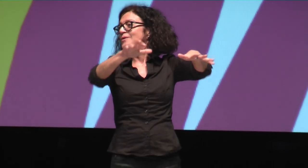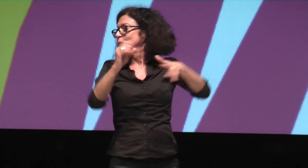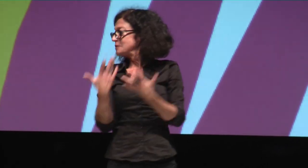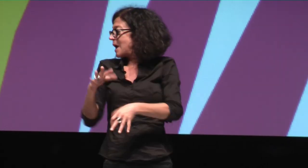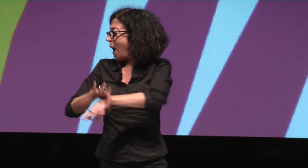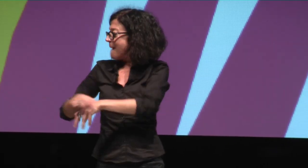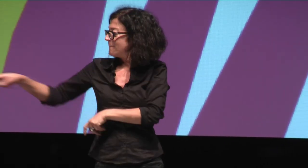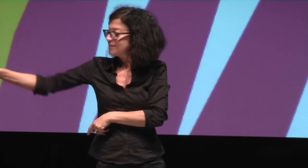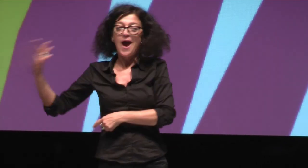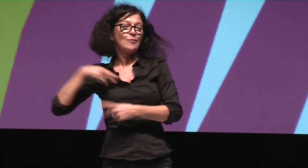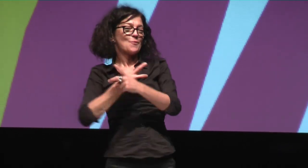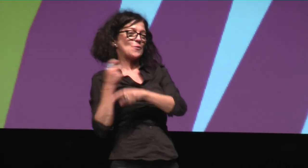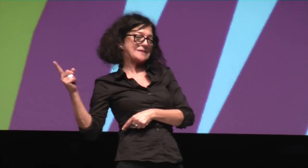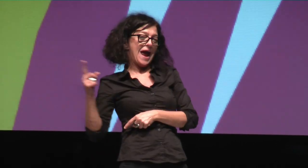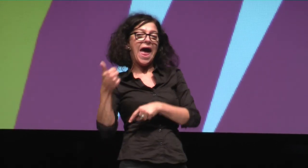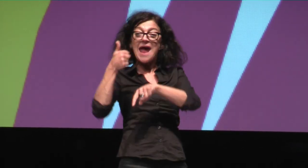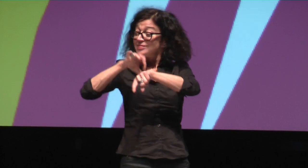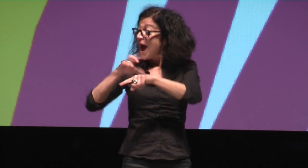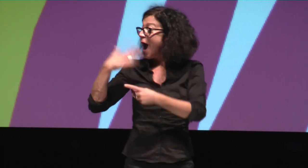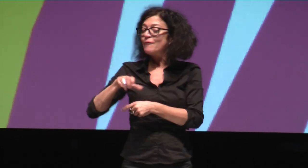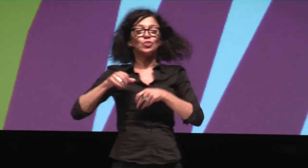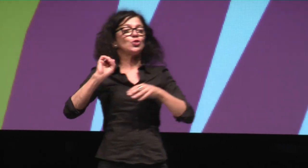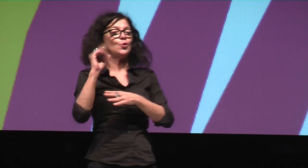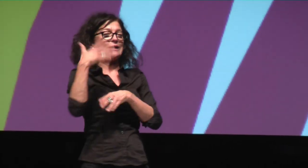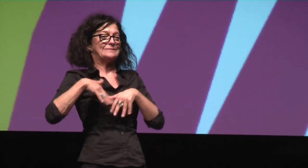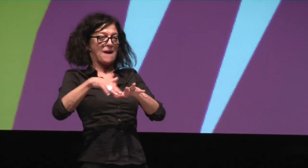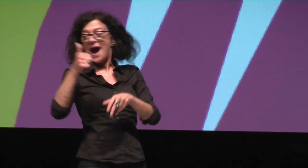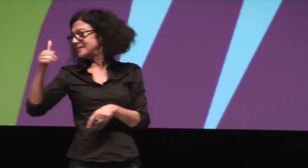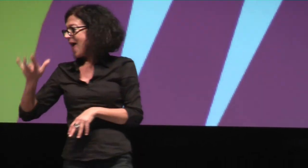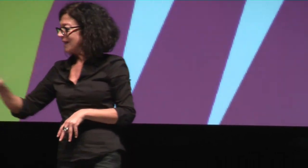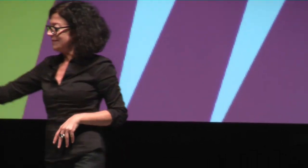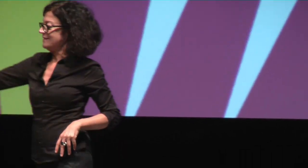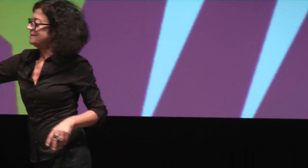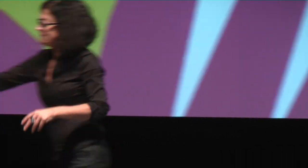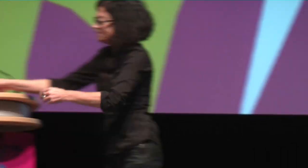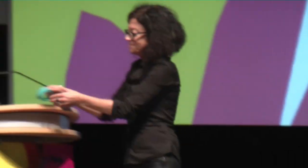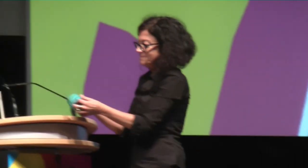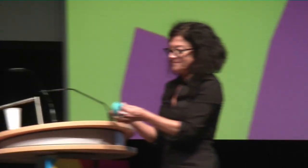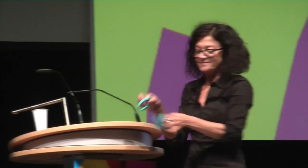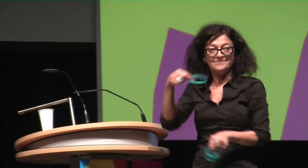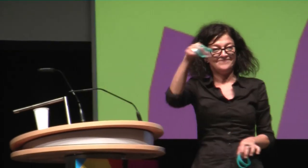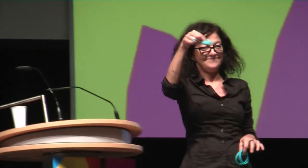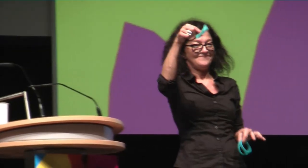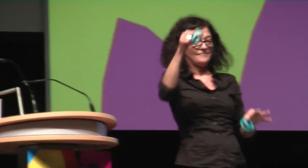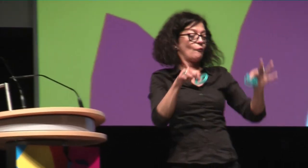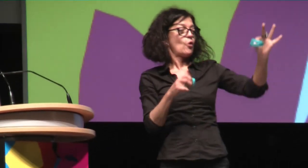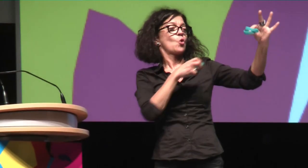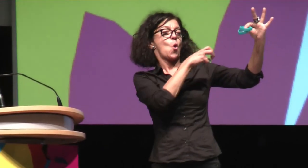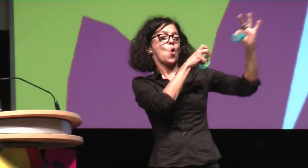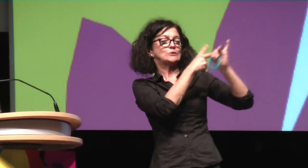das entwickelt und ist dann hier rüber geschwappt. Und bei der Türkisparade gab es dann eben genau